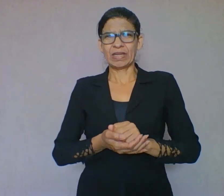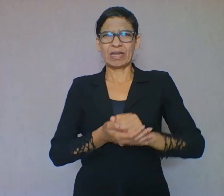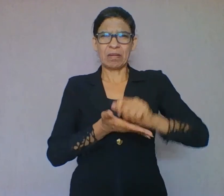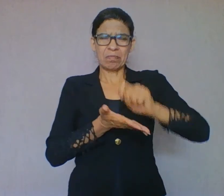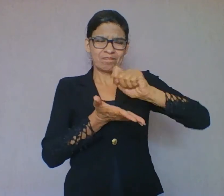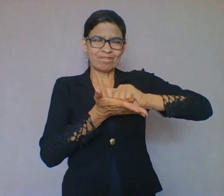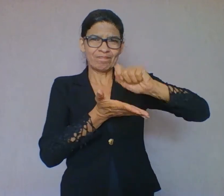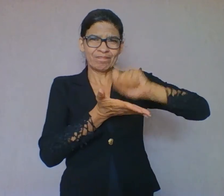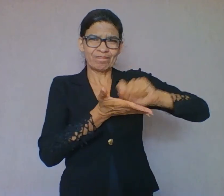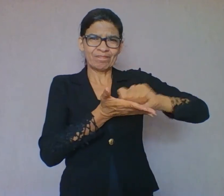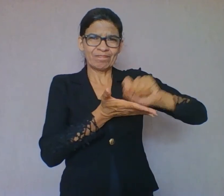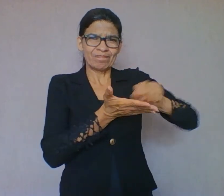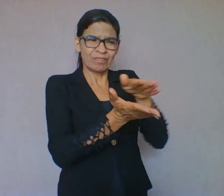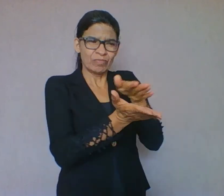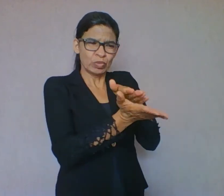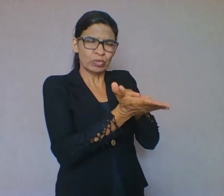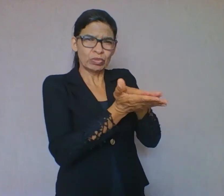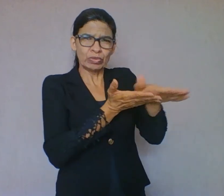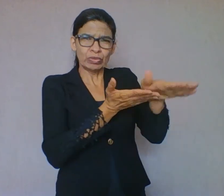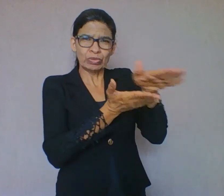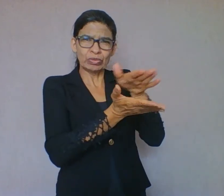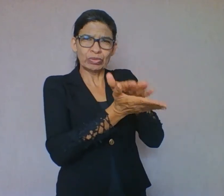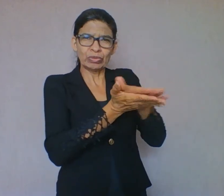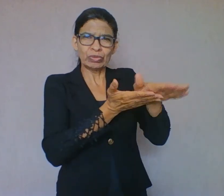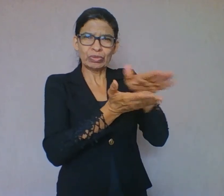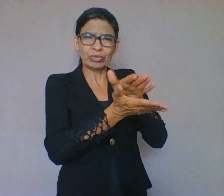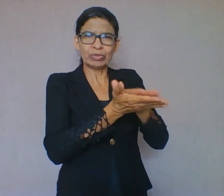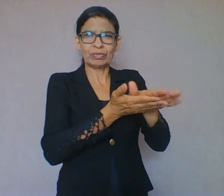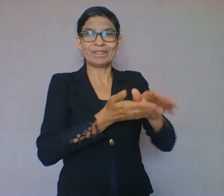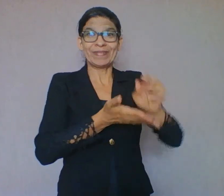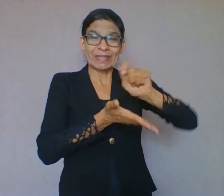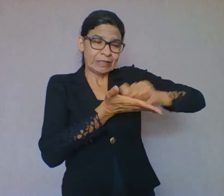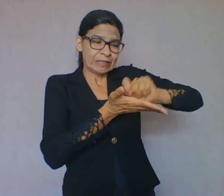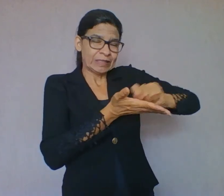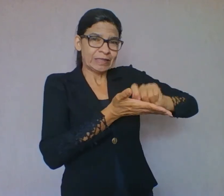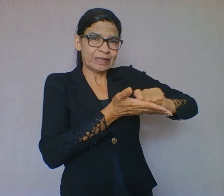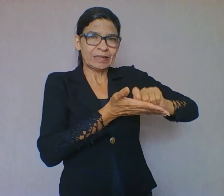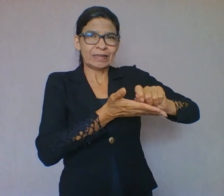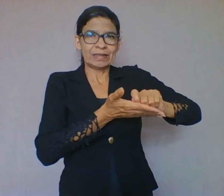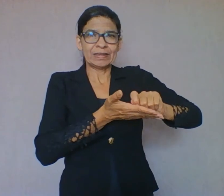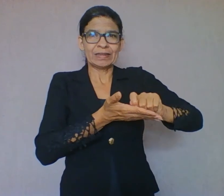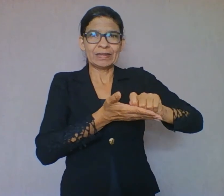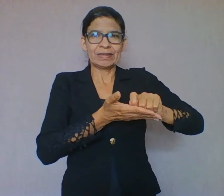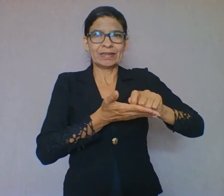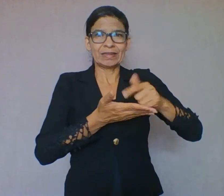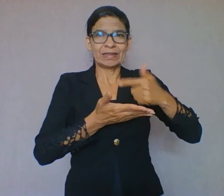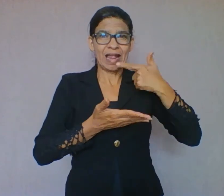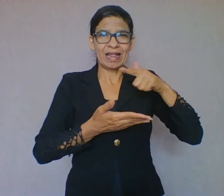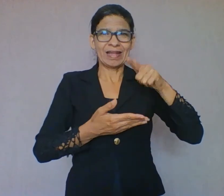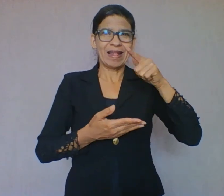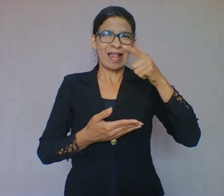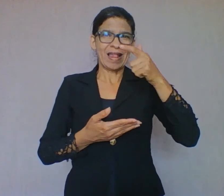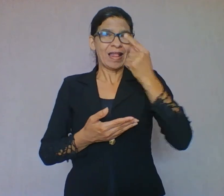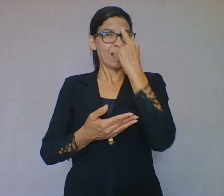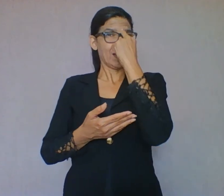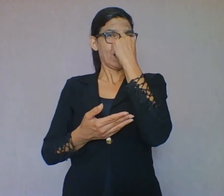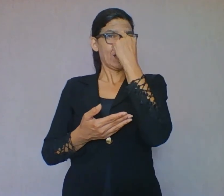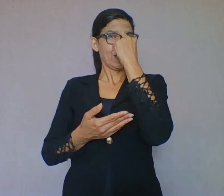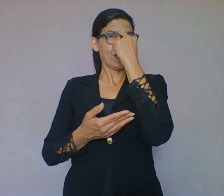mosteiros. Escritos em latim e versando sobre os conceitos e crenças da cultura clássica, eram obras de acesso e domínio